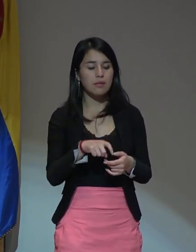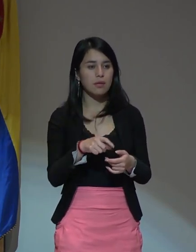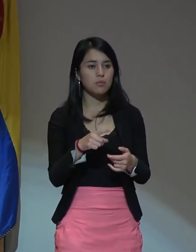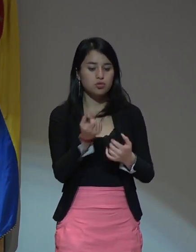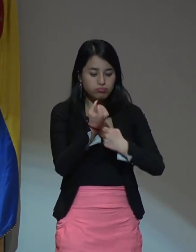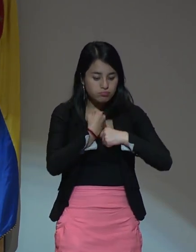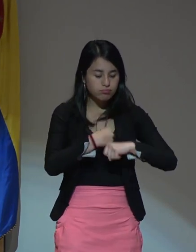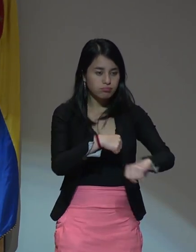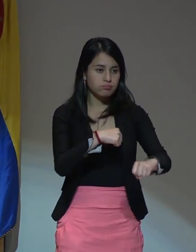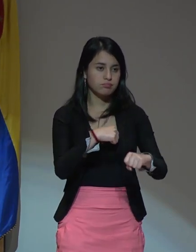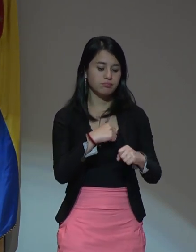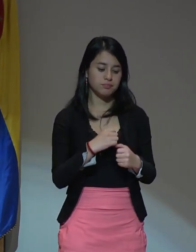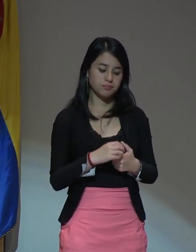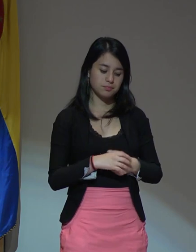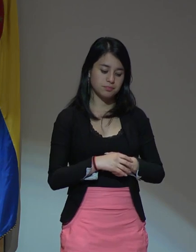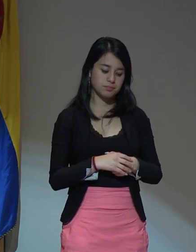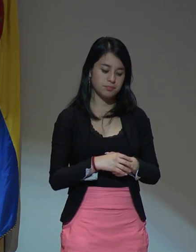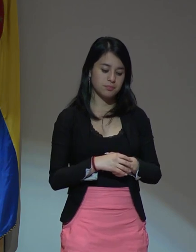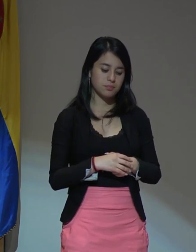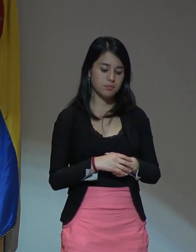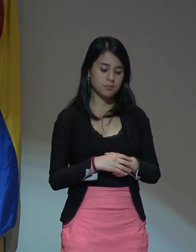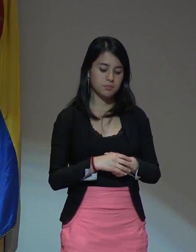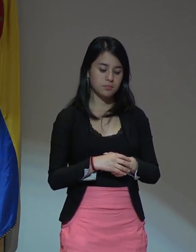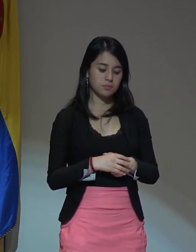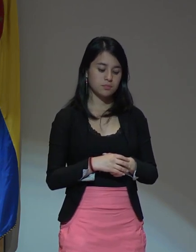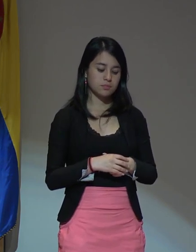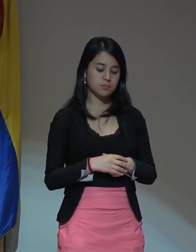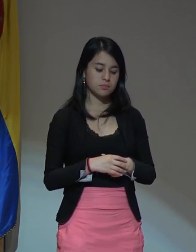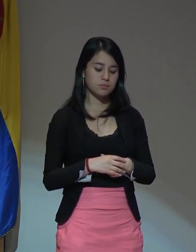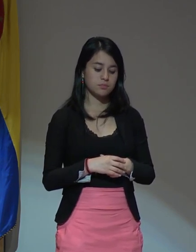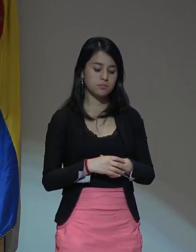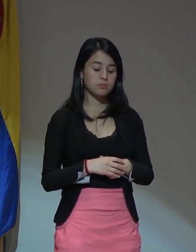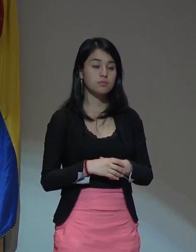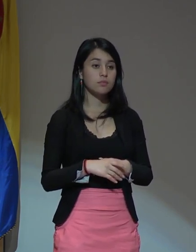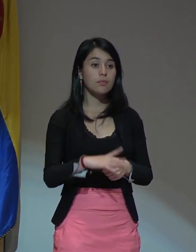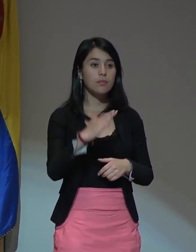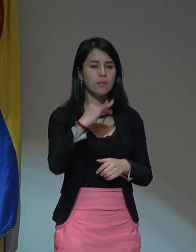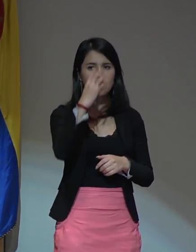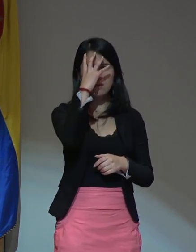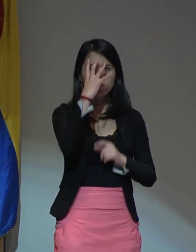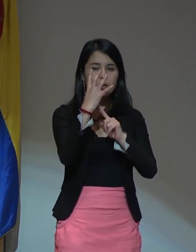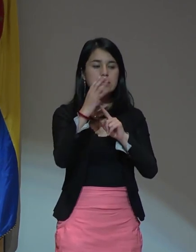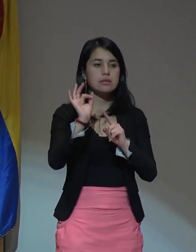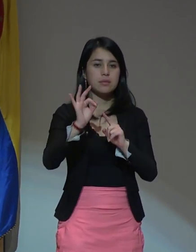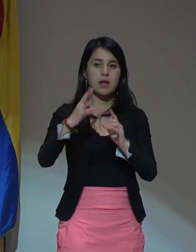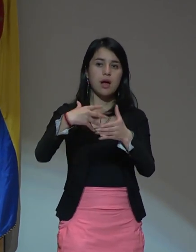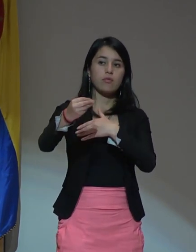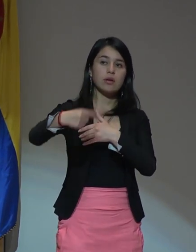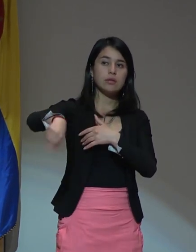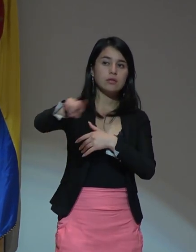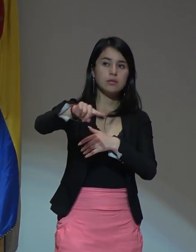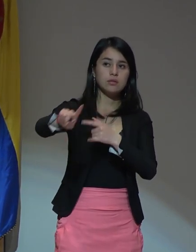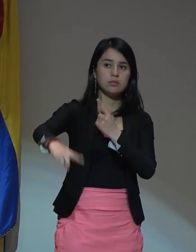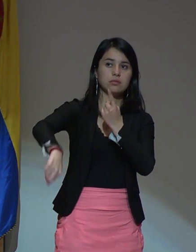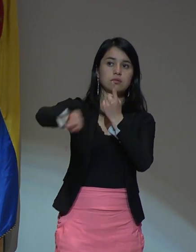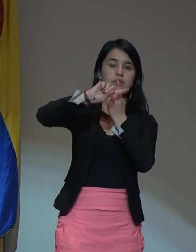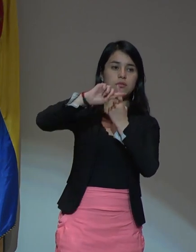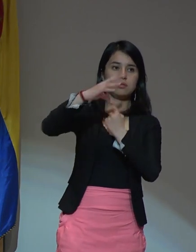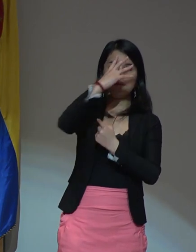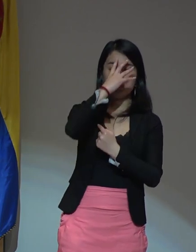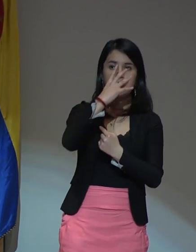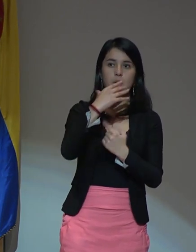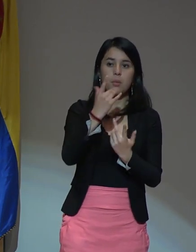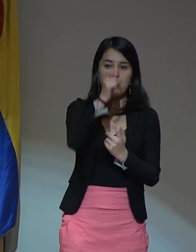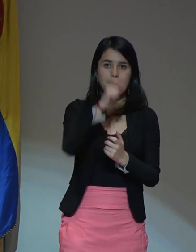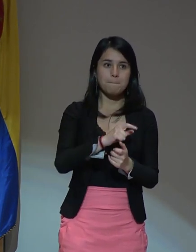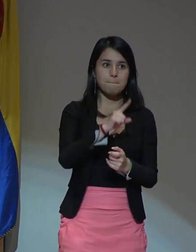el esfuerzo. La vergüenza es una amenaza que viene de afuera silencia deja a la